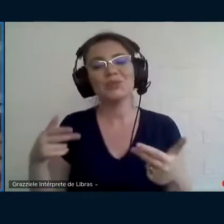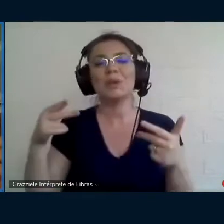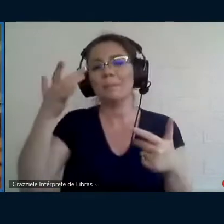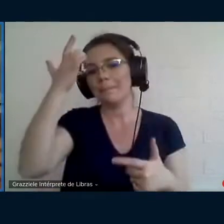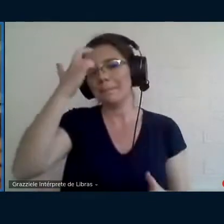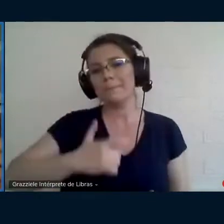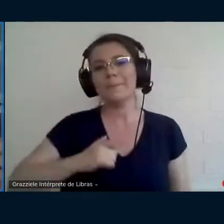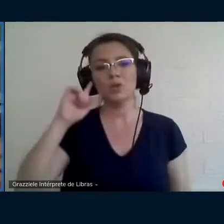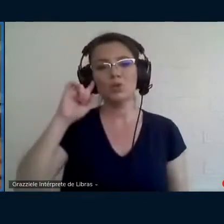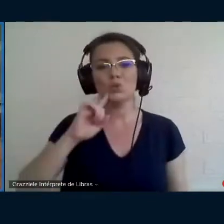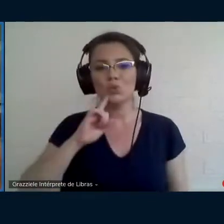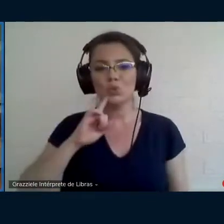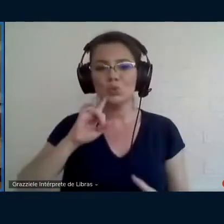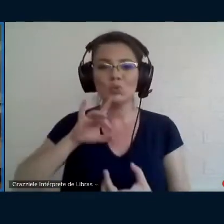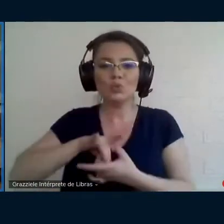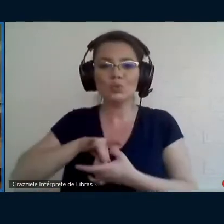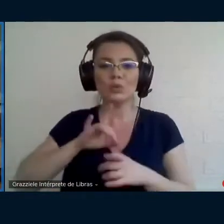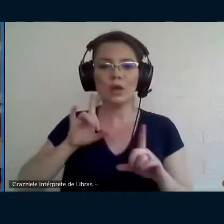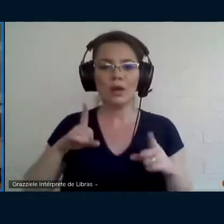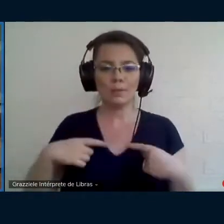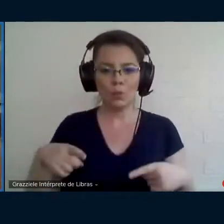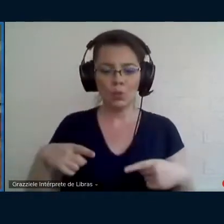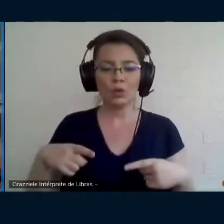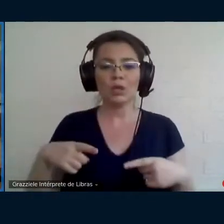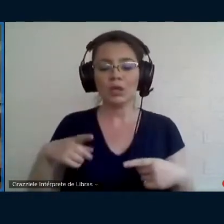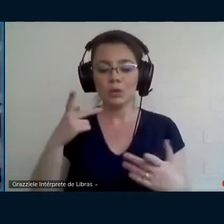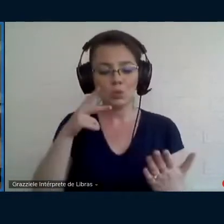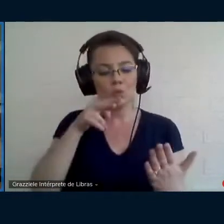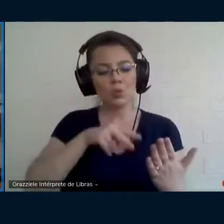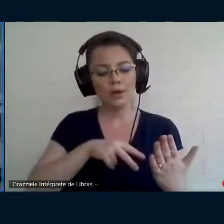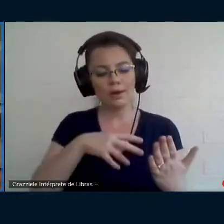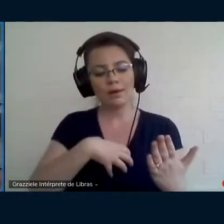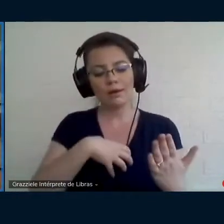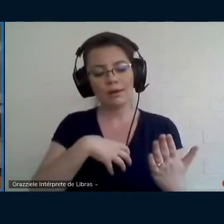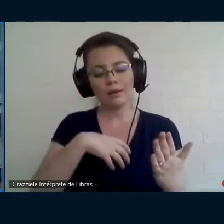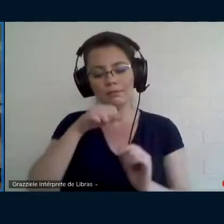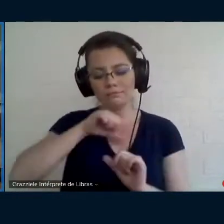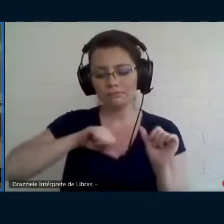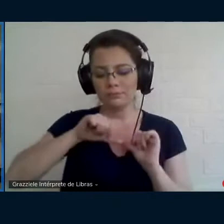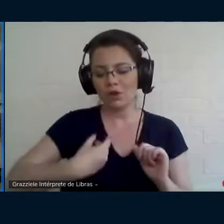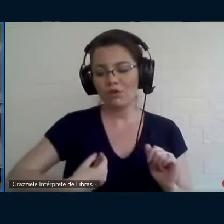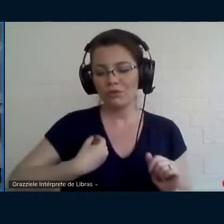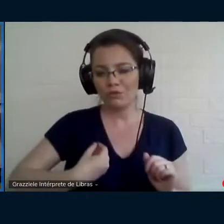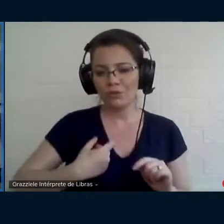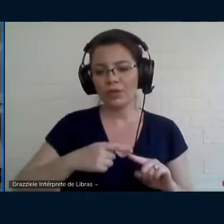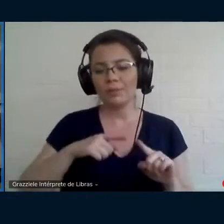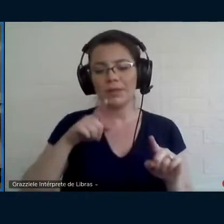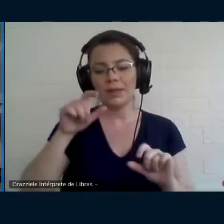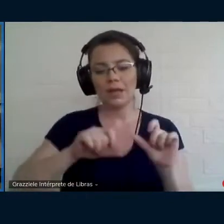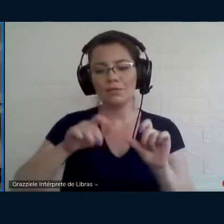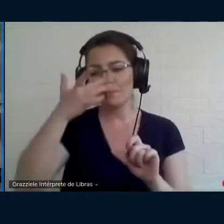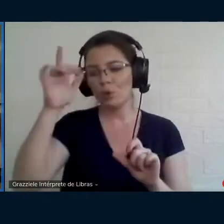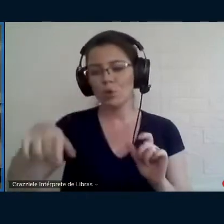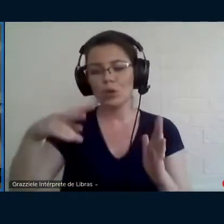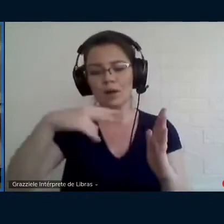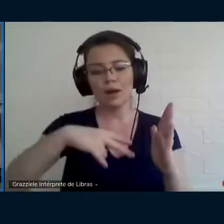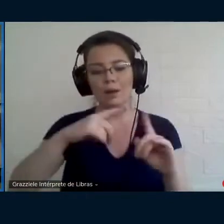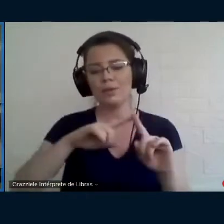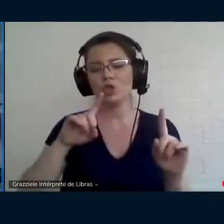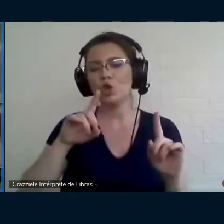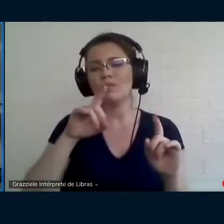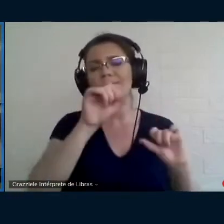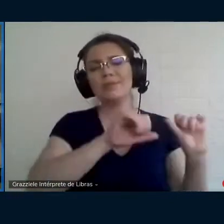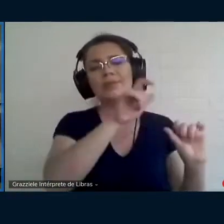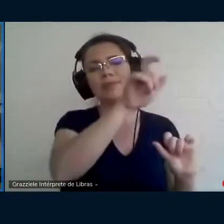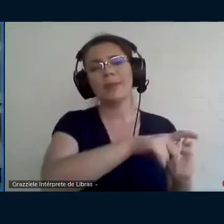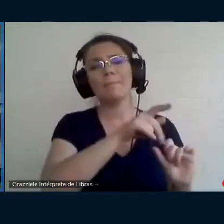transforma o leitor, nos transforma, transforma a nossa vida, e não só a vida da Paula e a sua